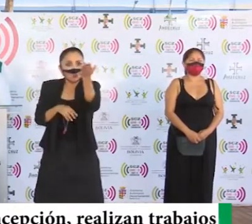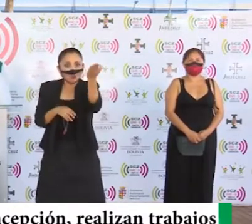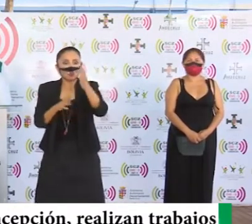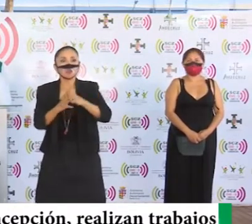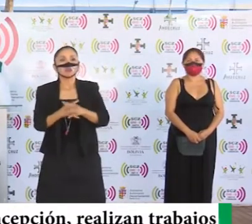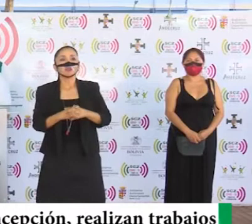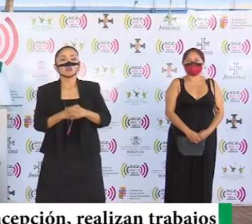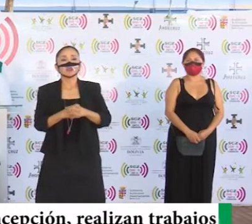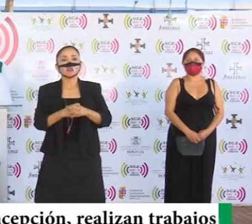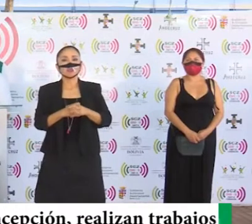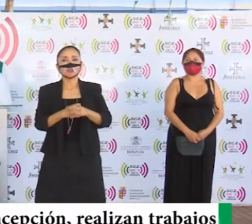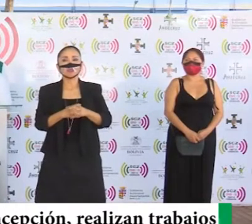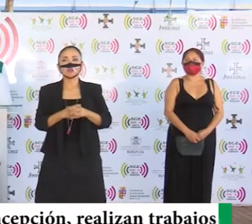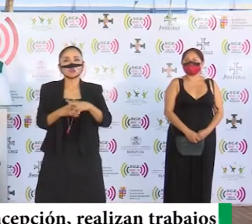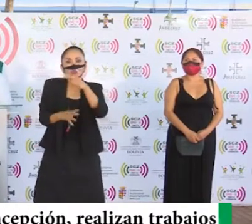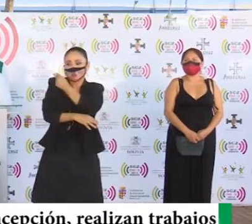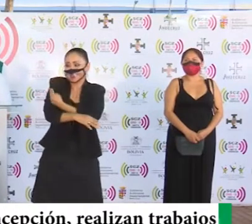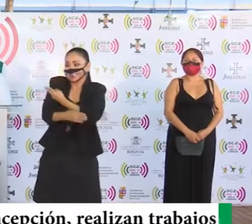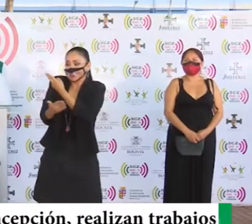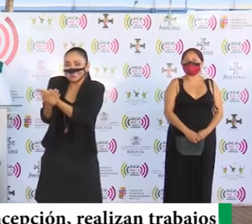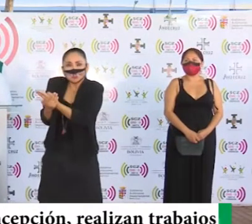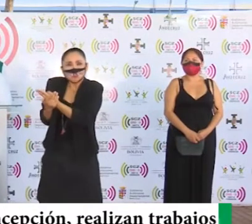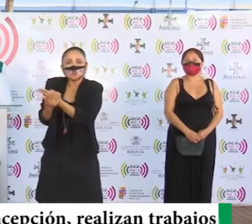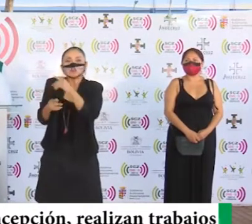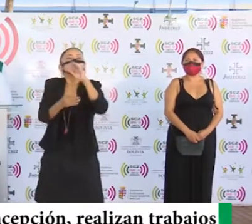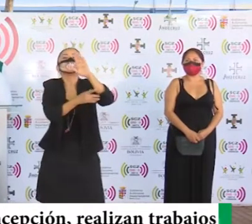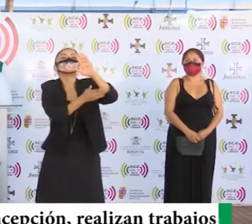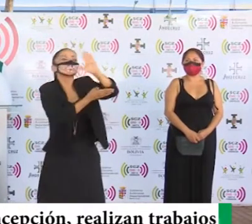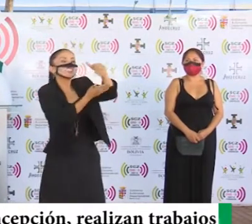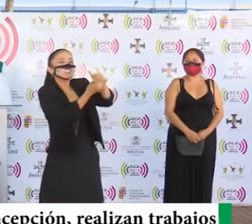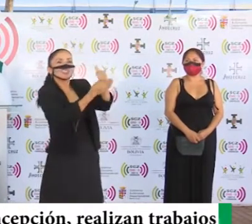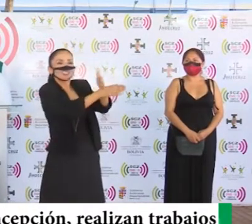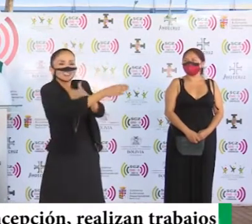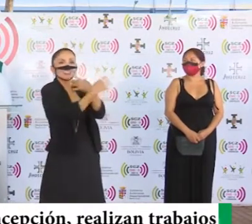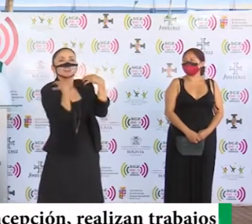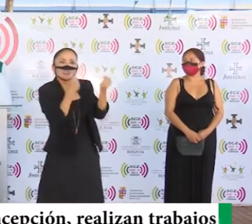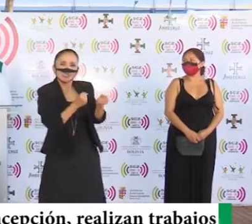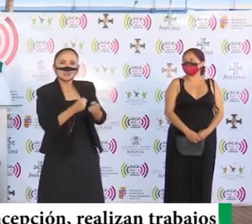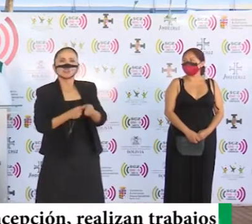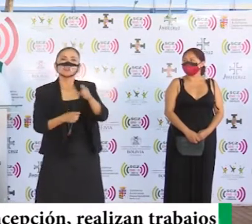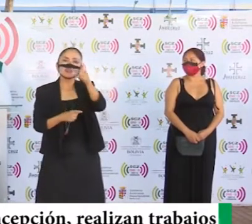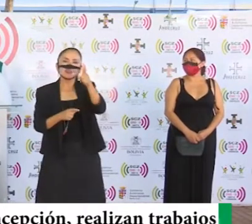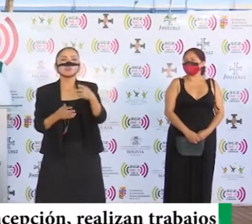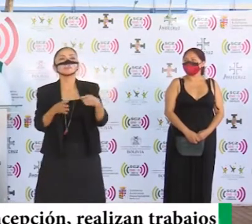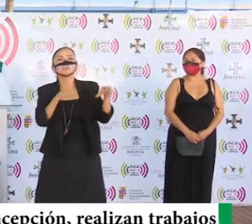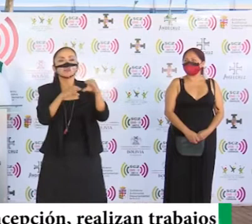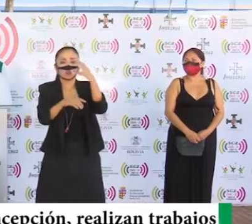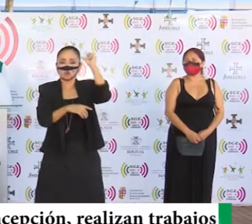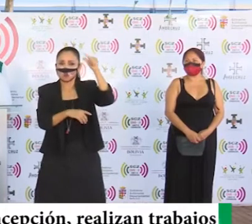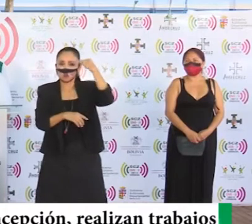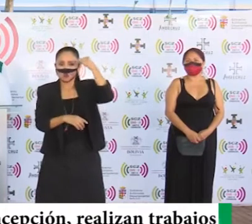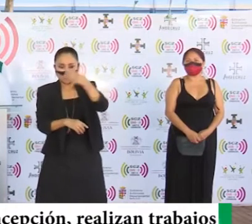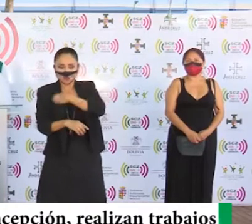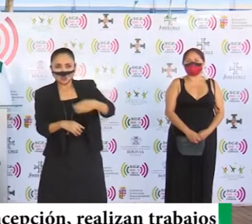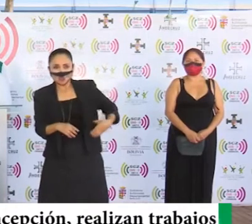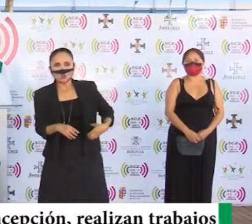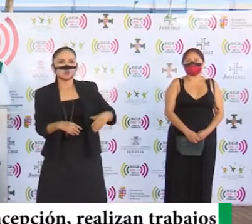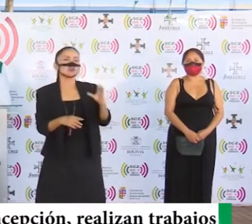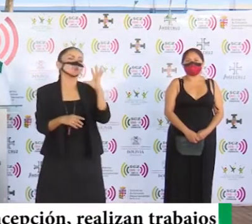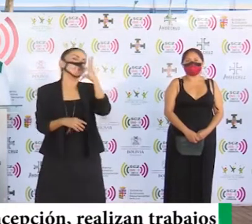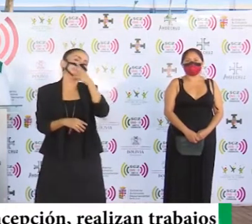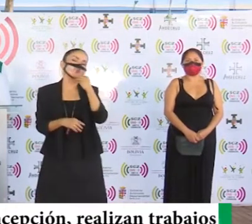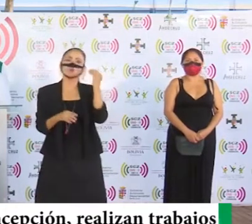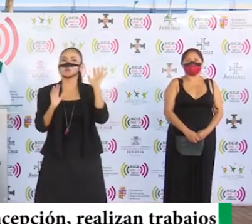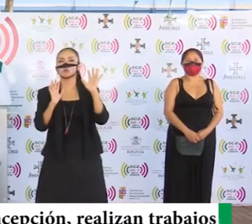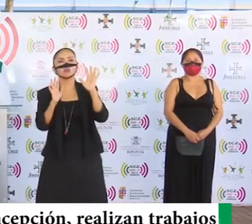internarse en un albergue, yo le aconsejo que lo que están haciendo la gobernación es muy lindo.